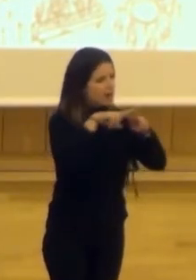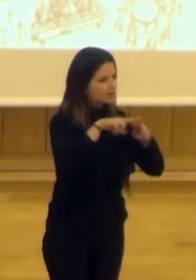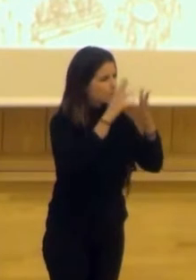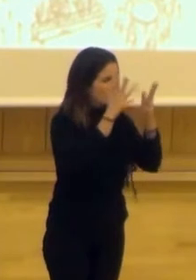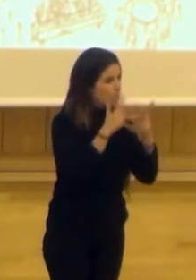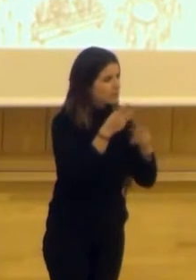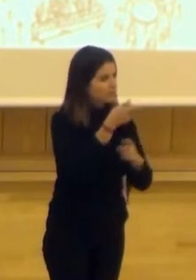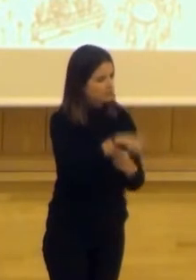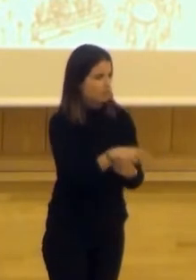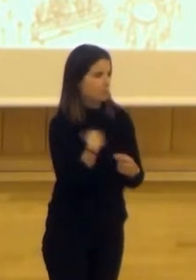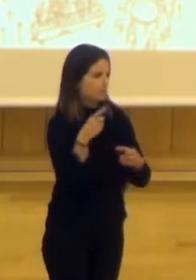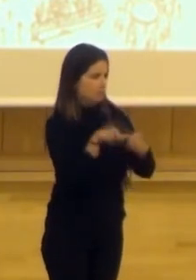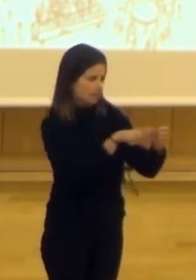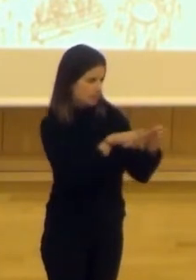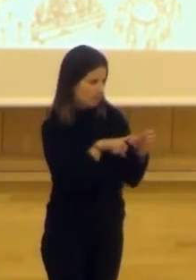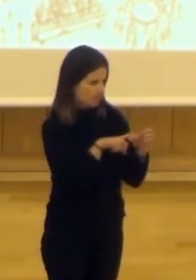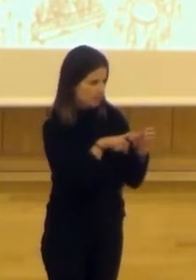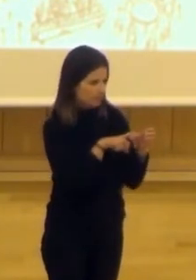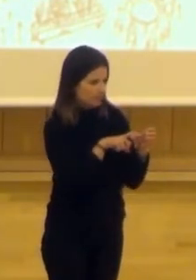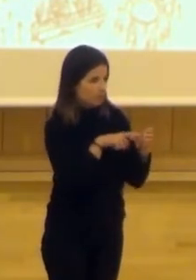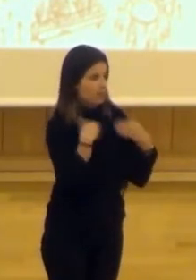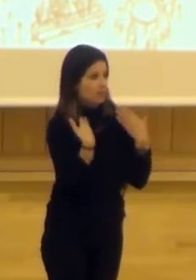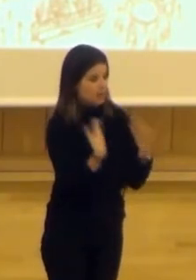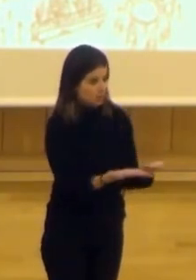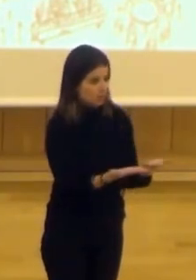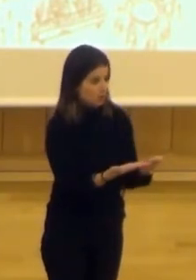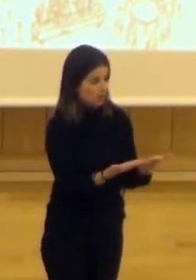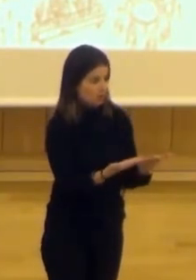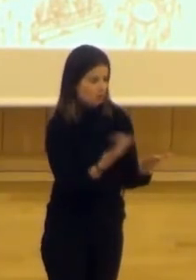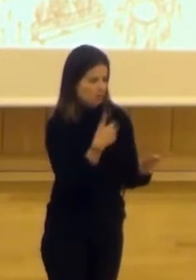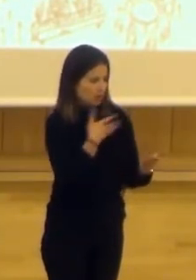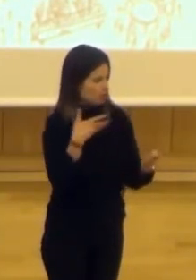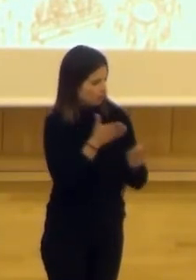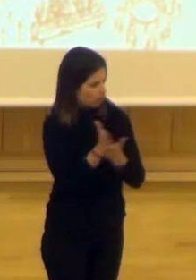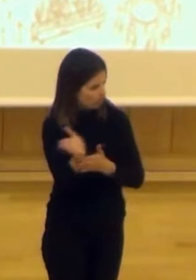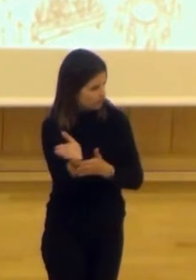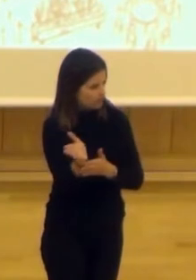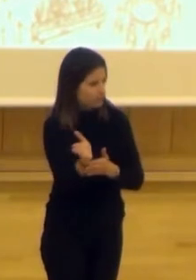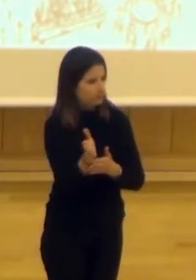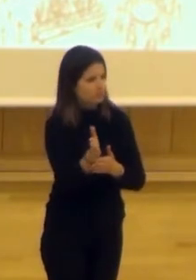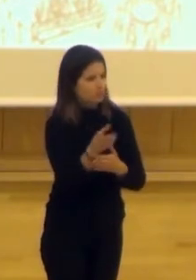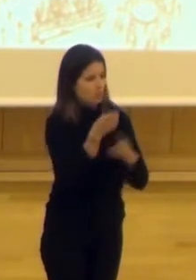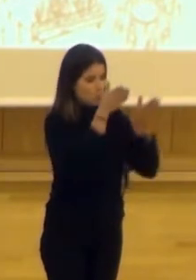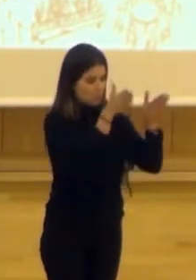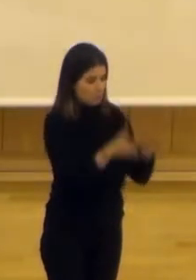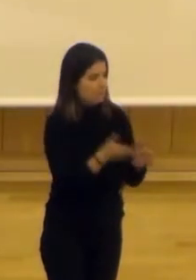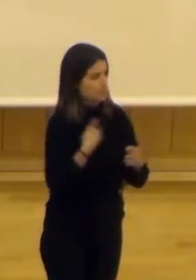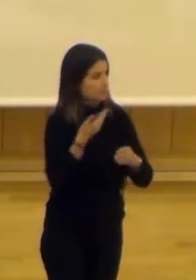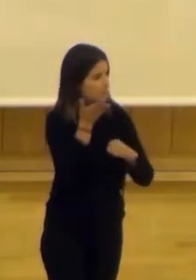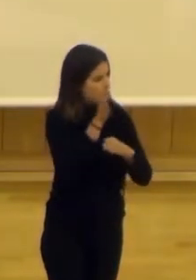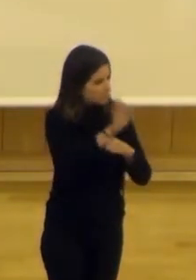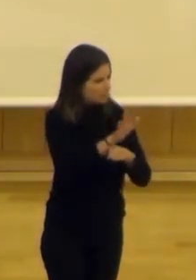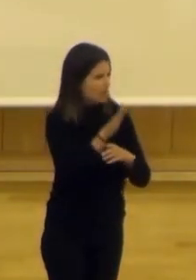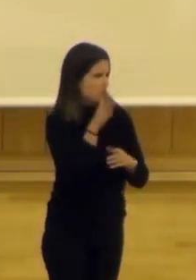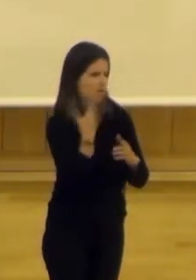y también de participación. Entonces, sin irme demasiado, buena parte de la presentación ya